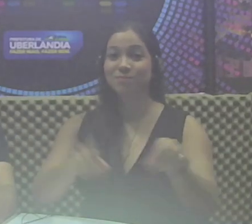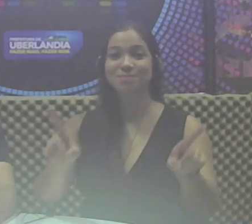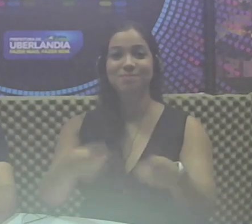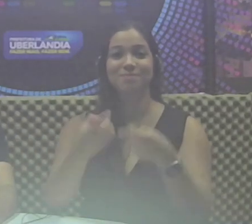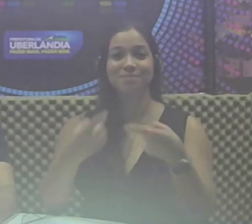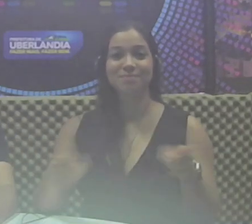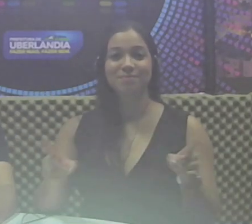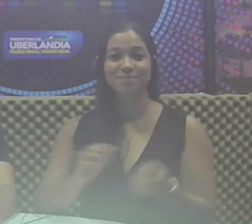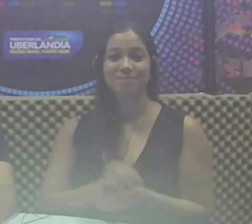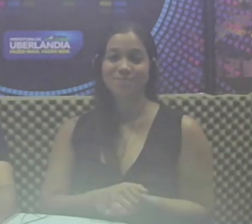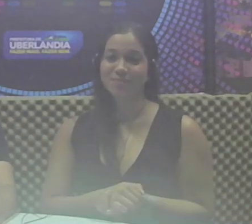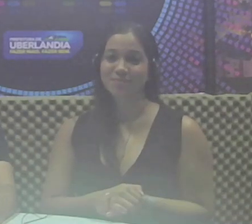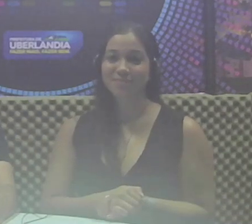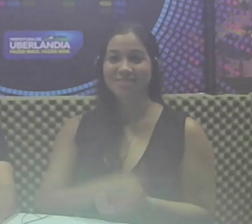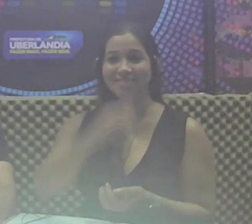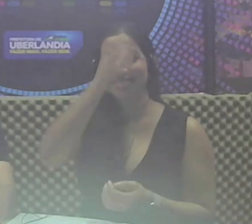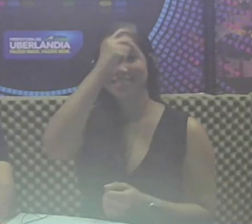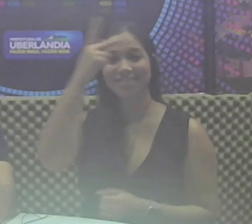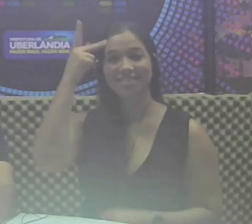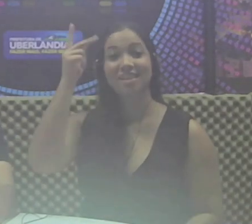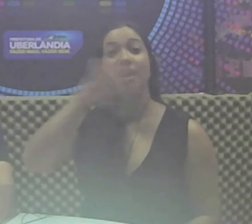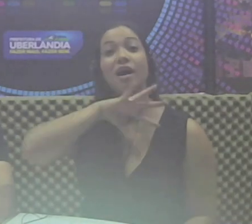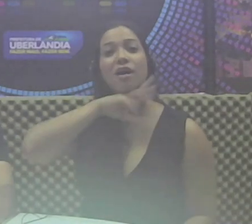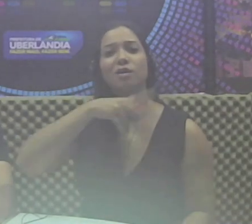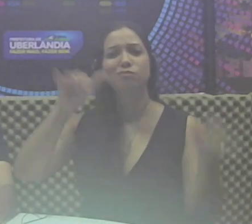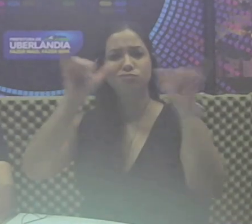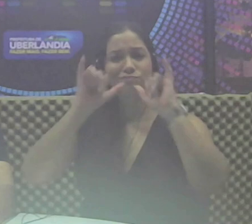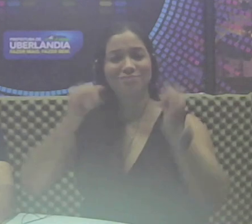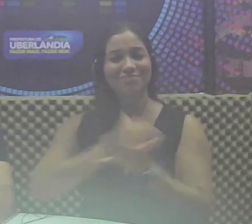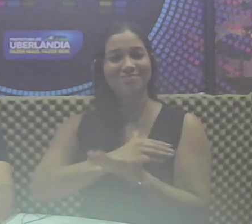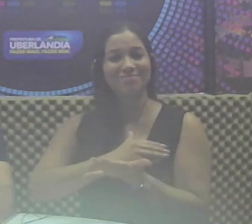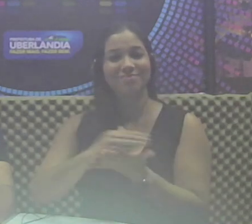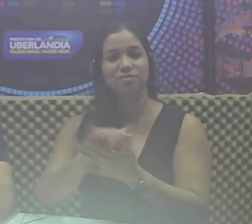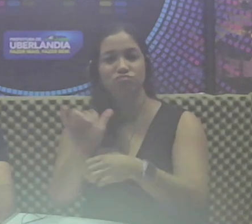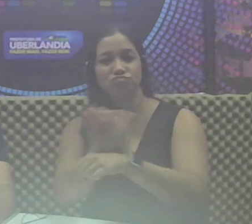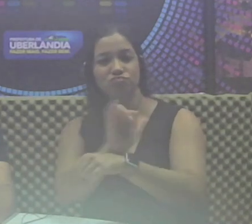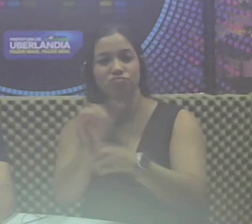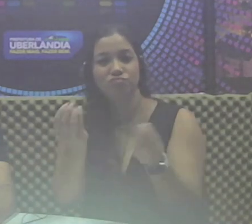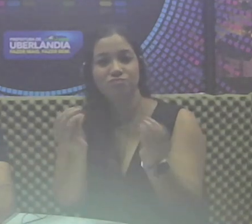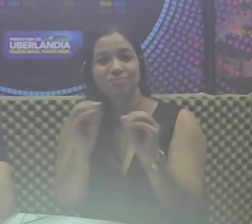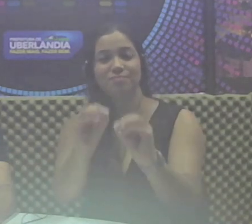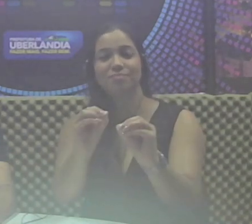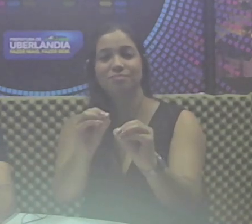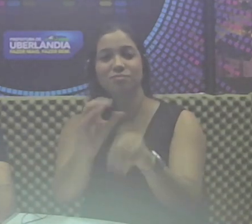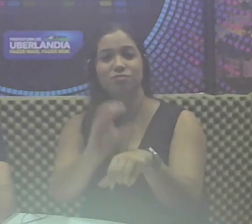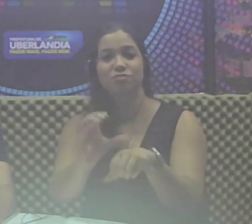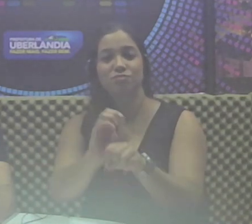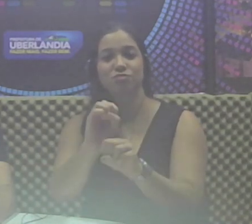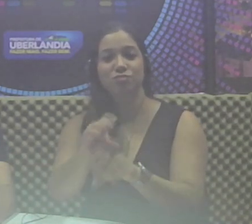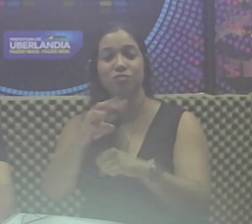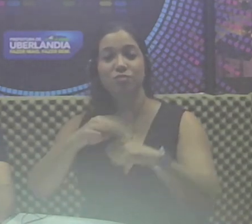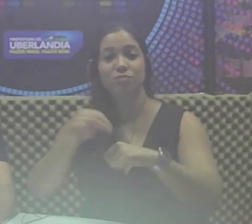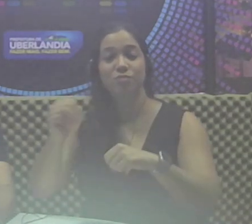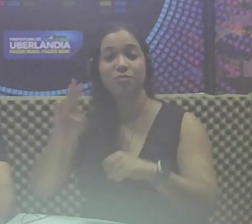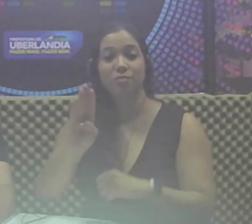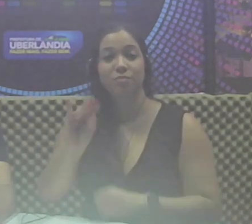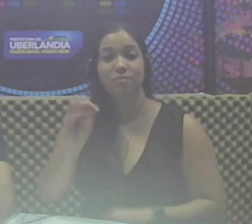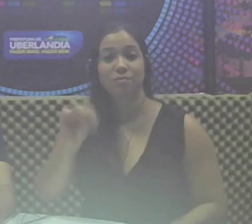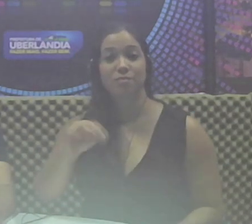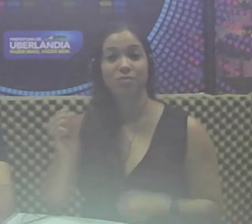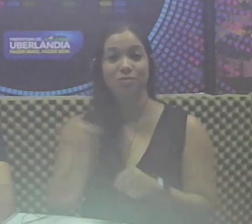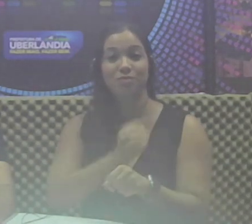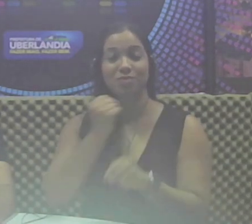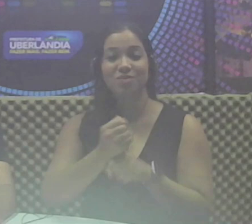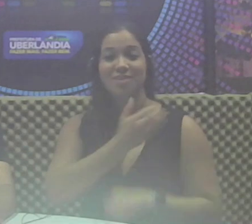Música Prefeito Odelmo Leão anuncia início do plano de implantação e capacitação da metodologia BIM em obras